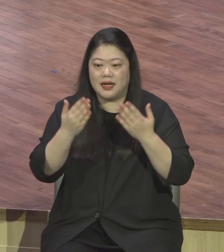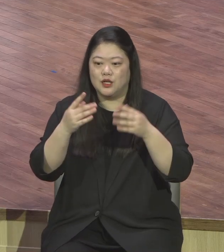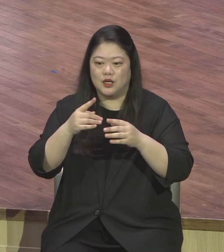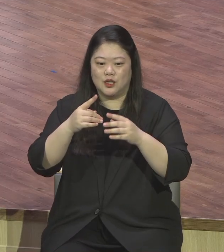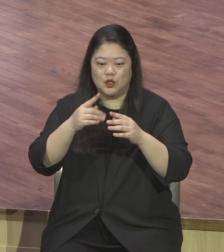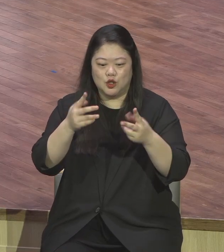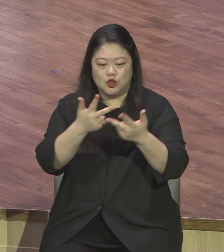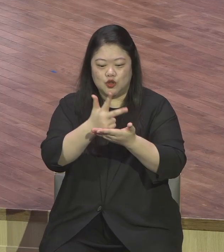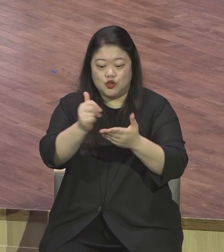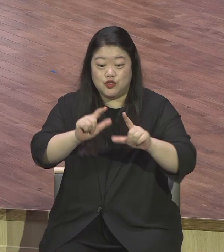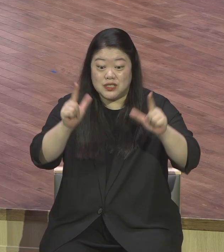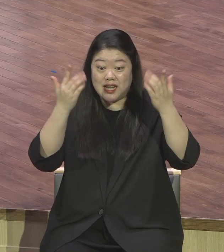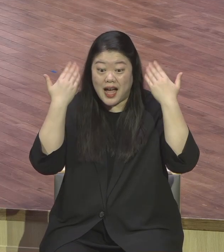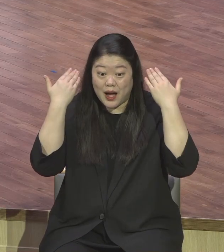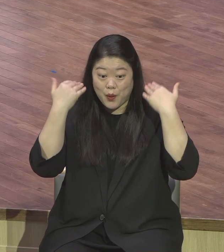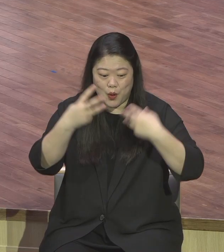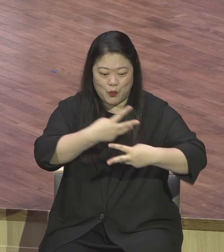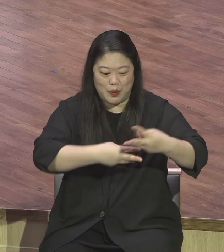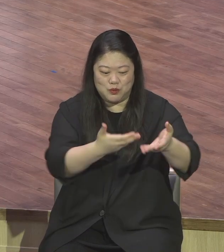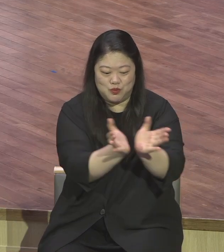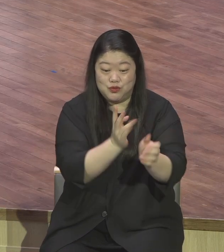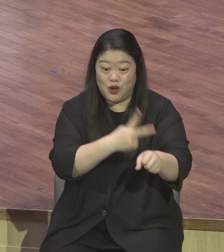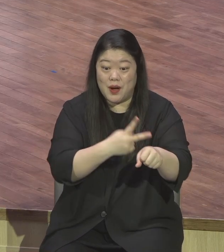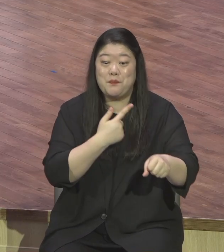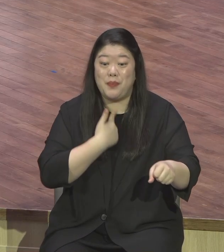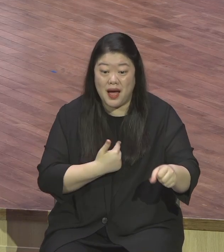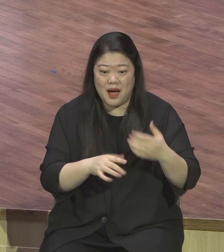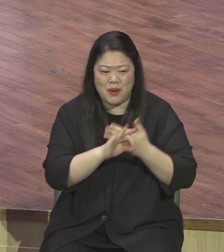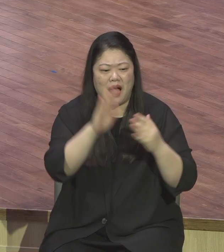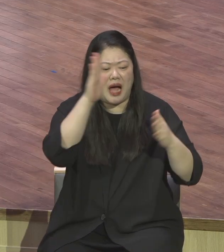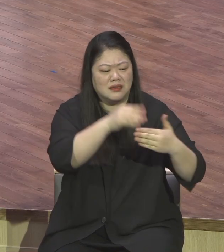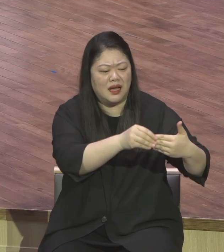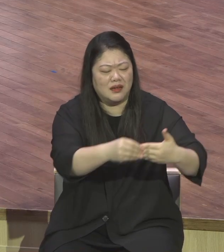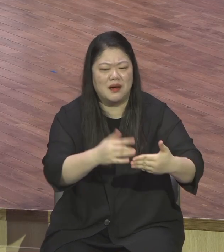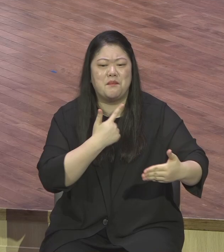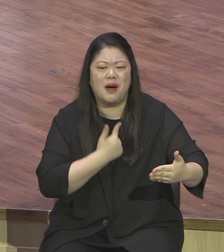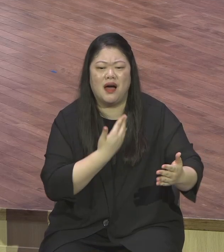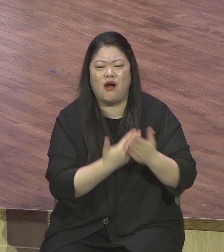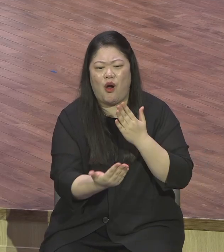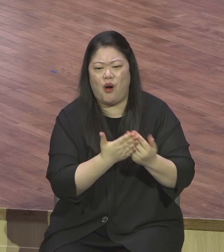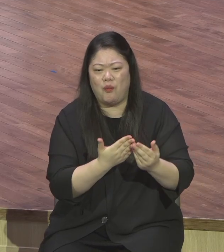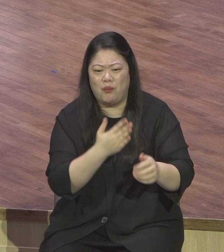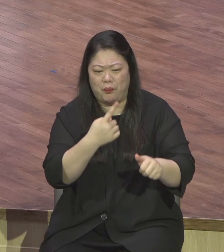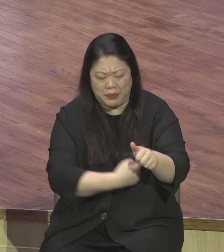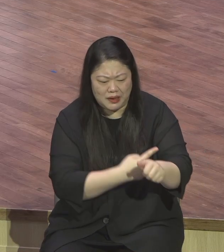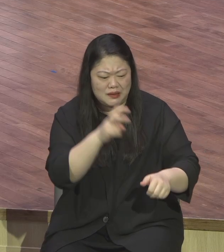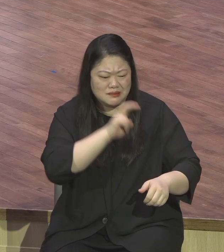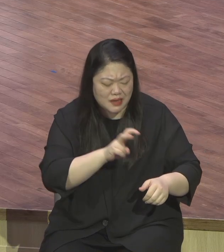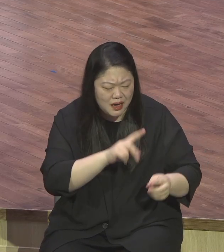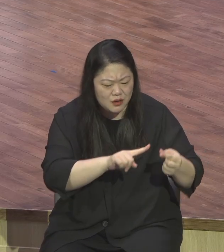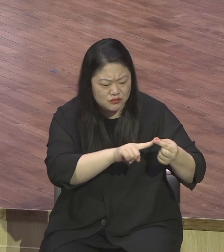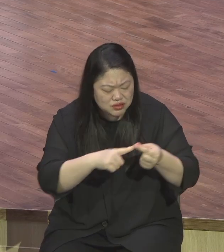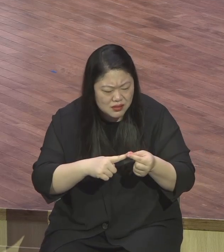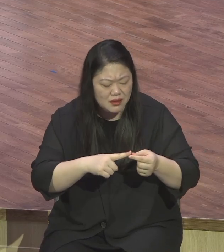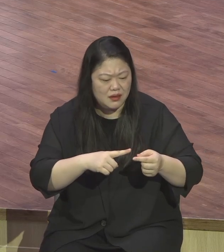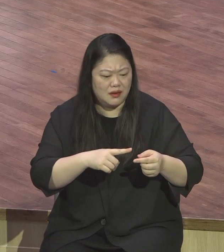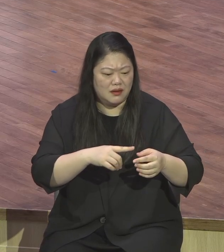막 어색하기 짝이 없다 빨리 갱신하고 아무나 기도인들을 돌아가면 하지 마라 얼마나 힘든 건지 아냐 그 기도인도